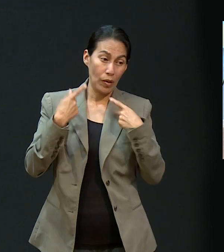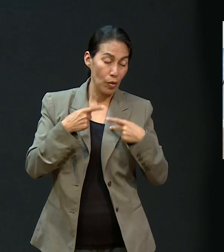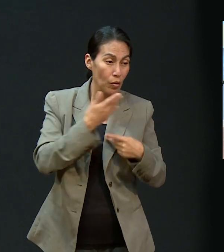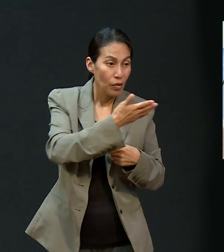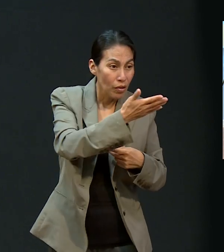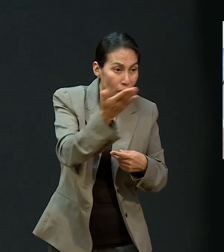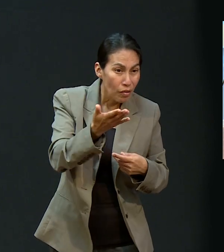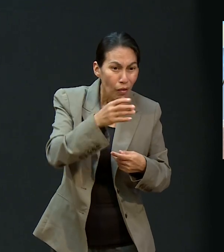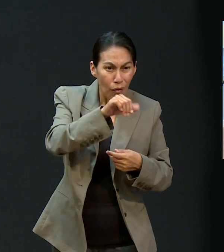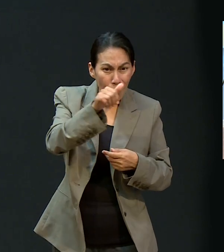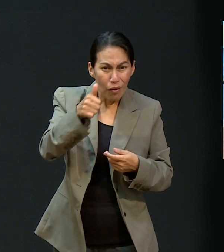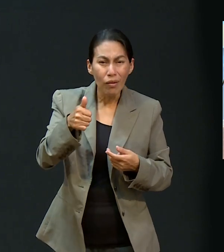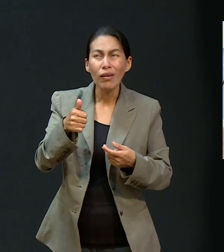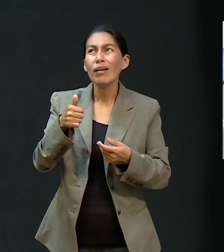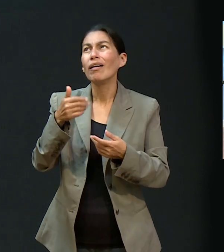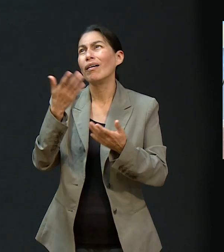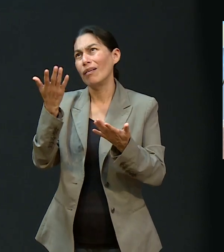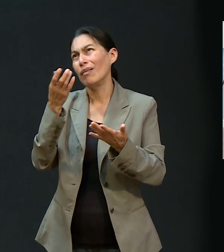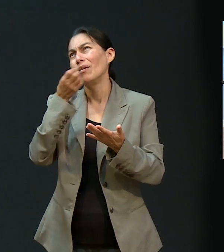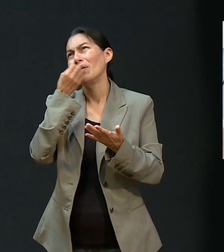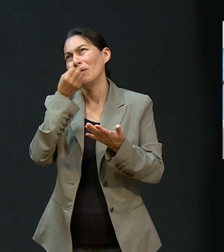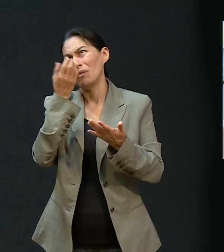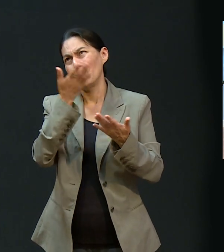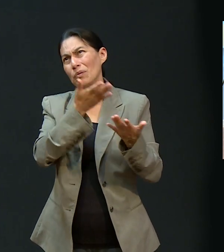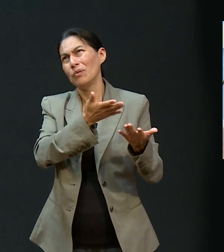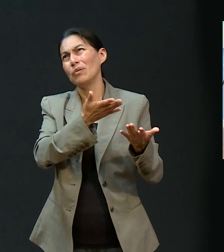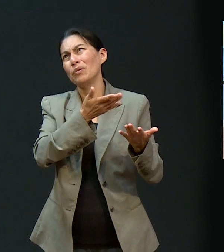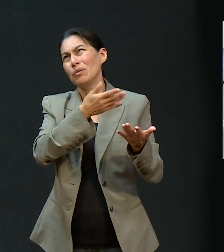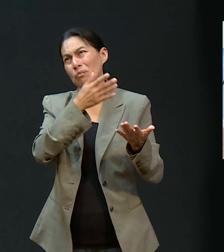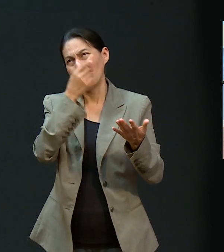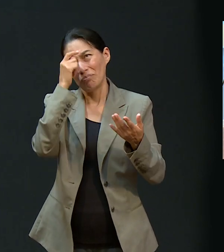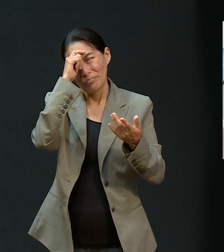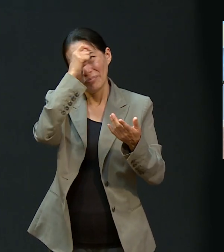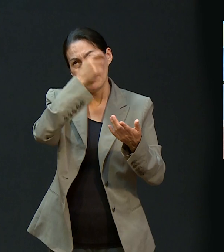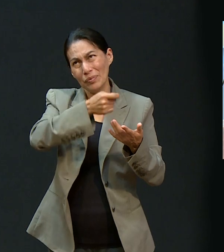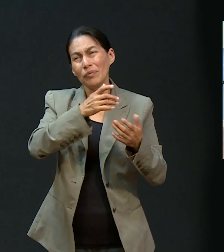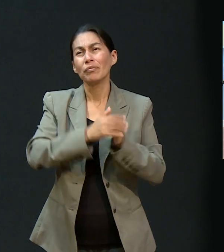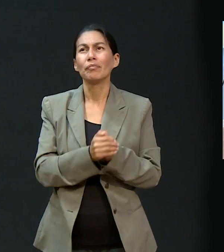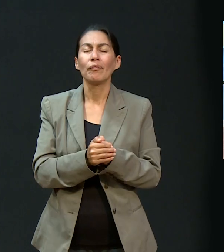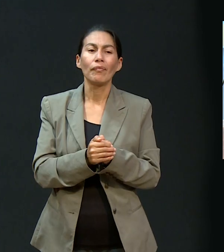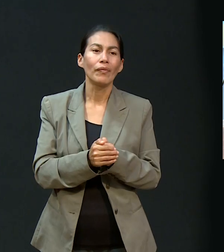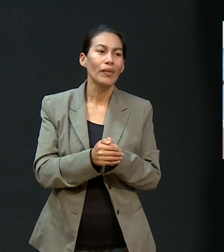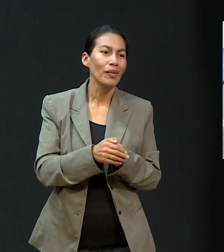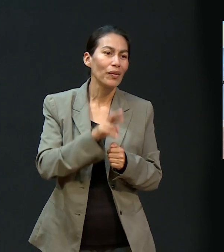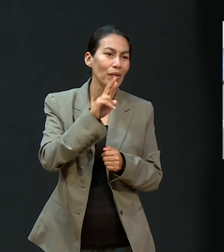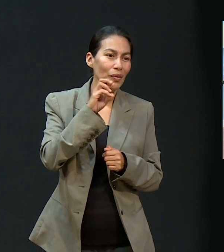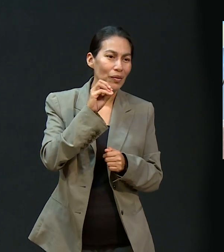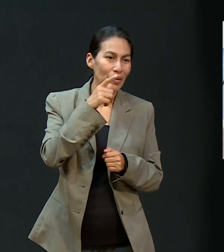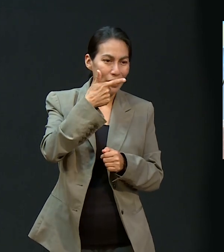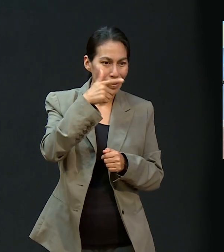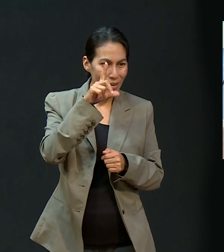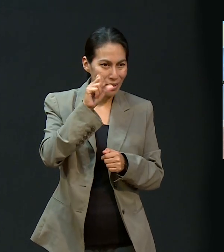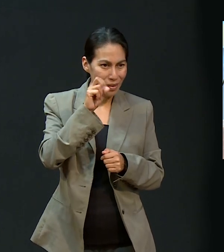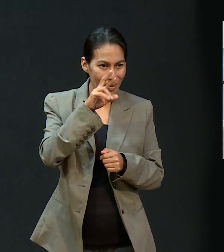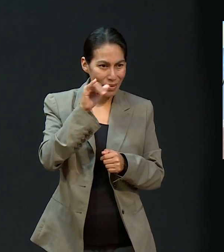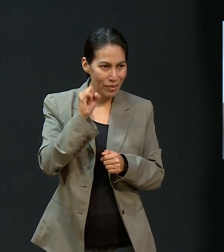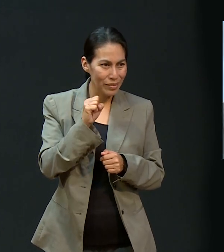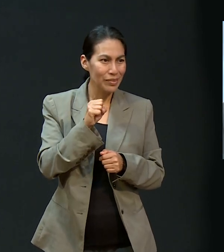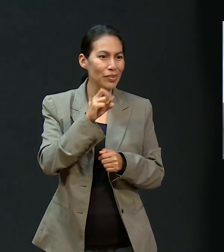deseo que pueda orar también en la vida de los demás. Gladys, gracias, Romina. Muchas gracias por compartir.